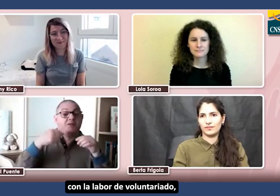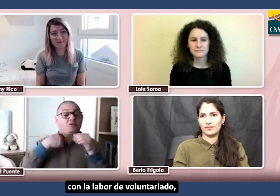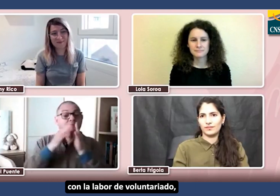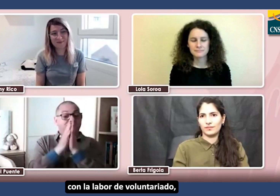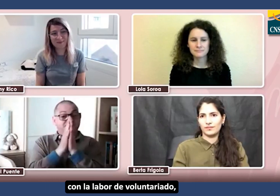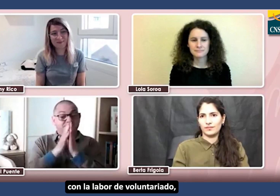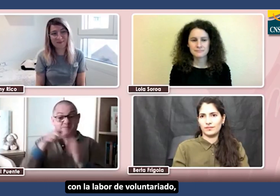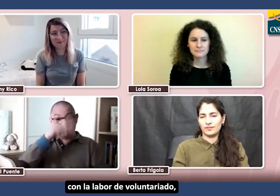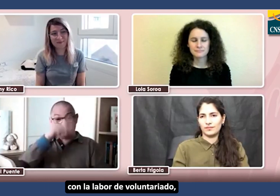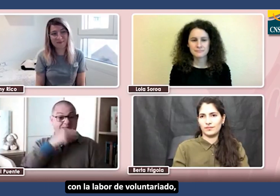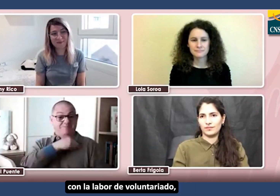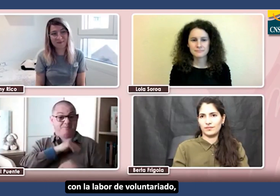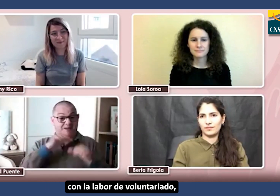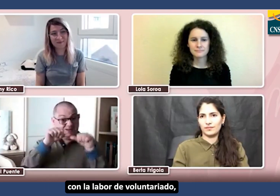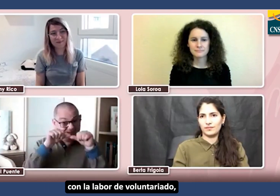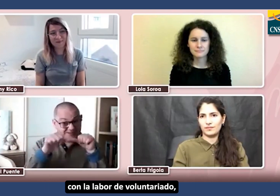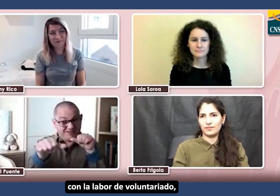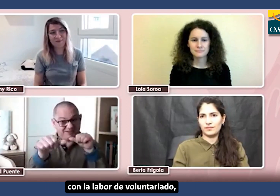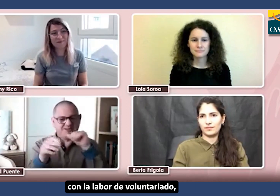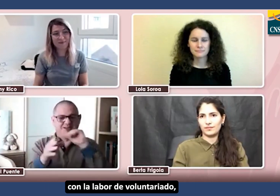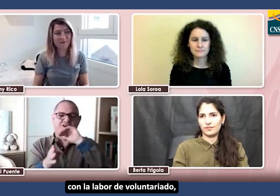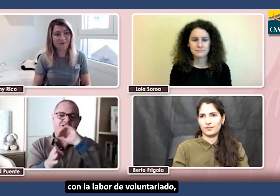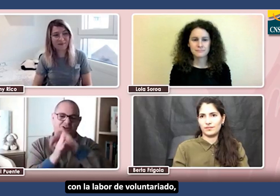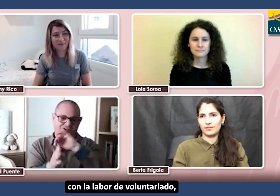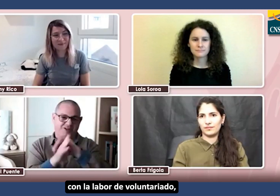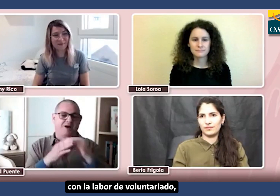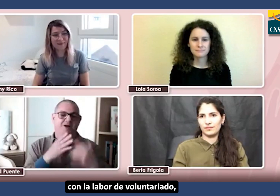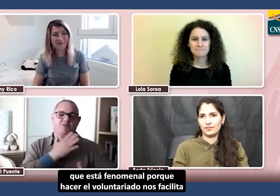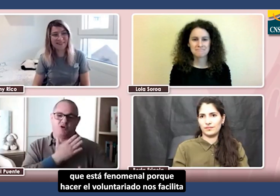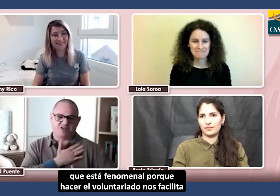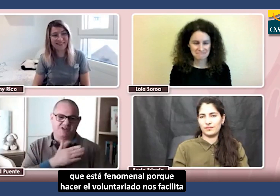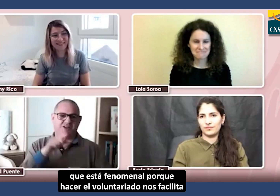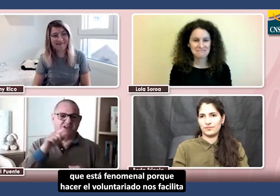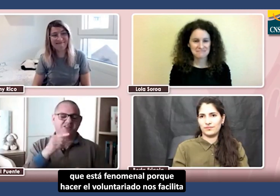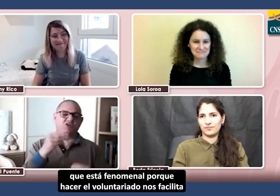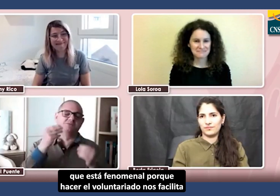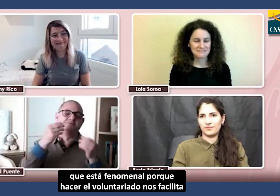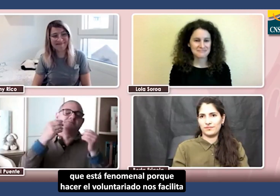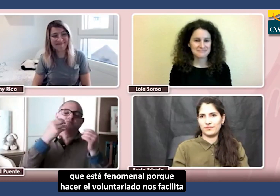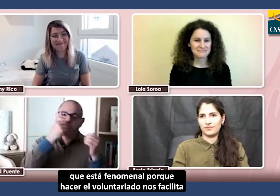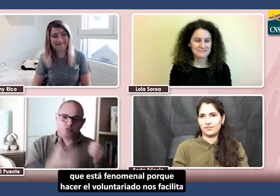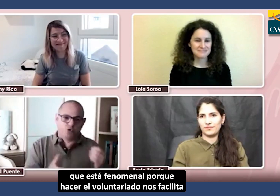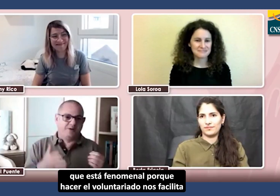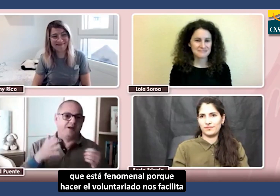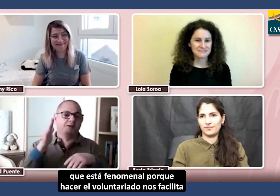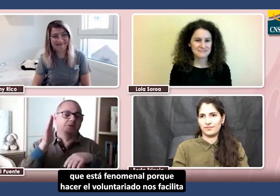Y sí que me gustaría pedir que continuemos en nuestro país con la labor de voluntariado que está